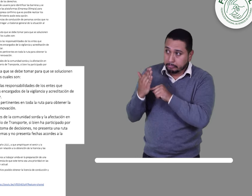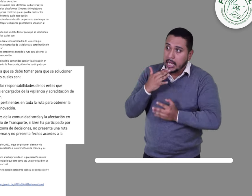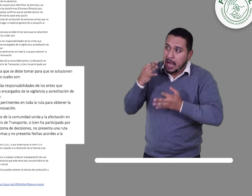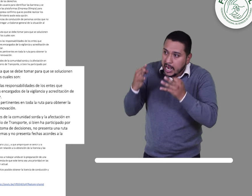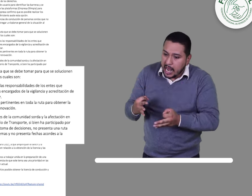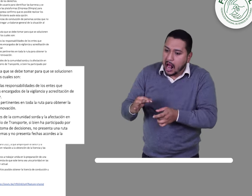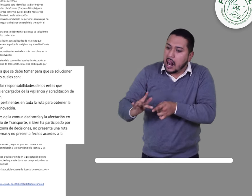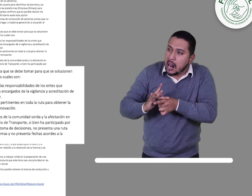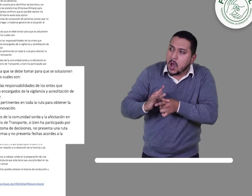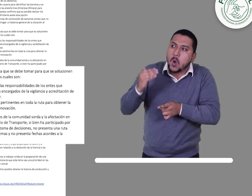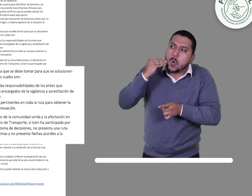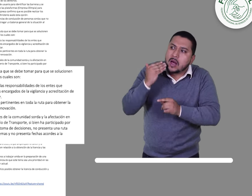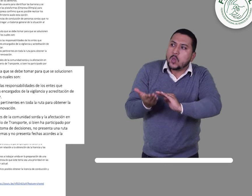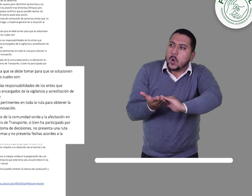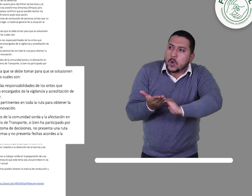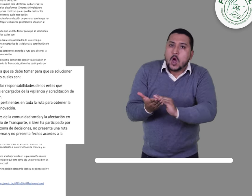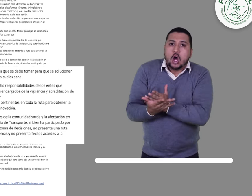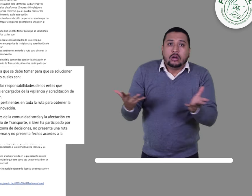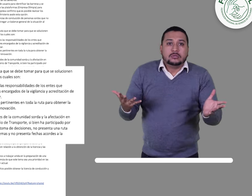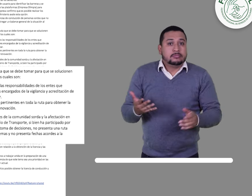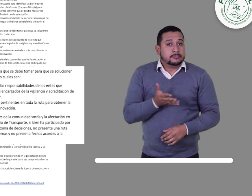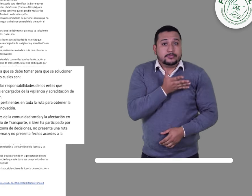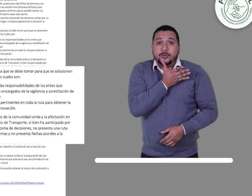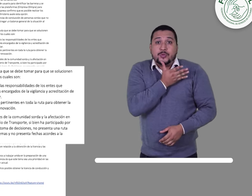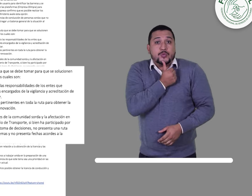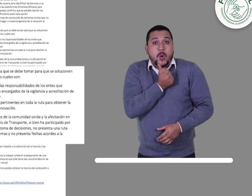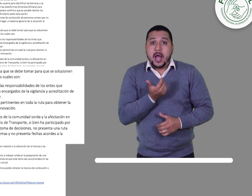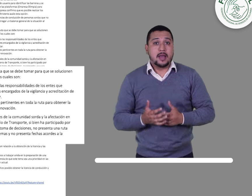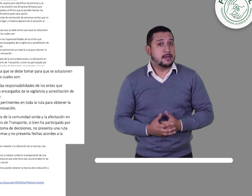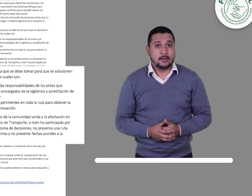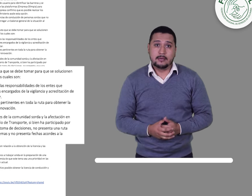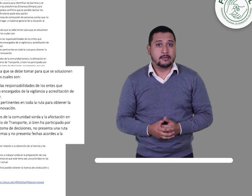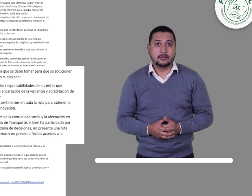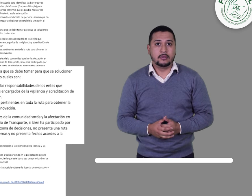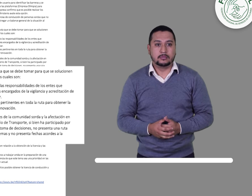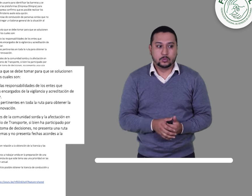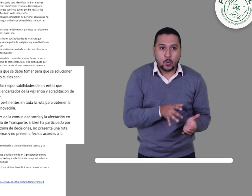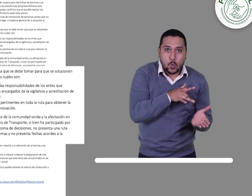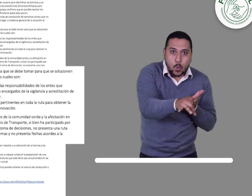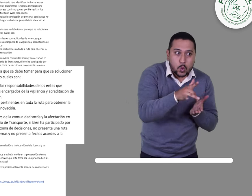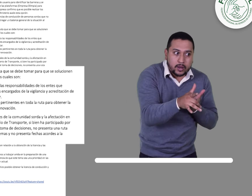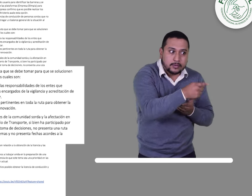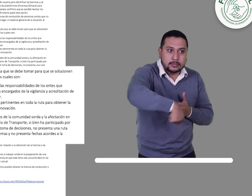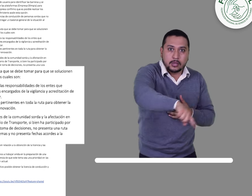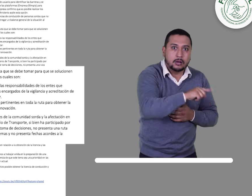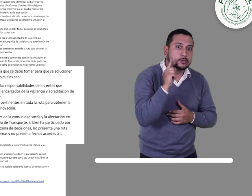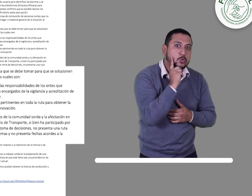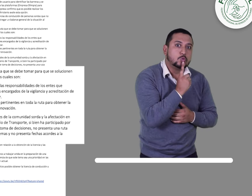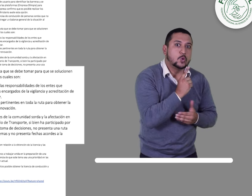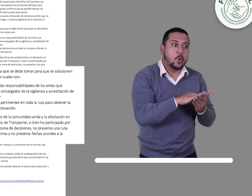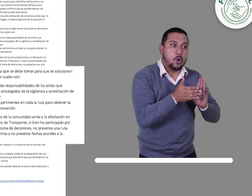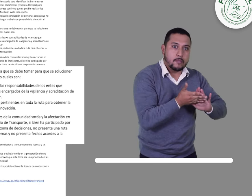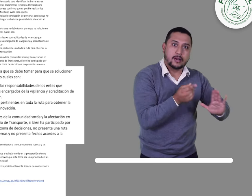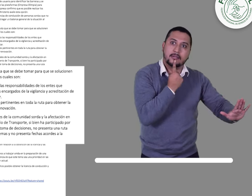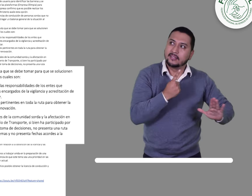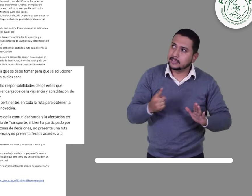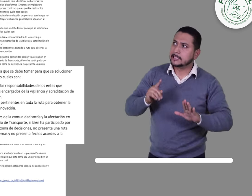solucionar los problemas y no presenta fechas acordes a la urgencia manifiesta de la comunidad sorda.